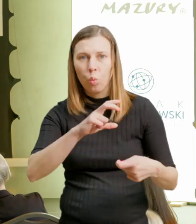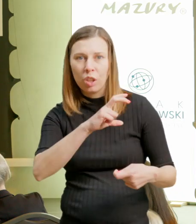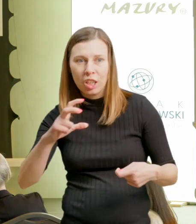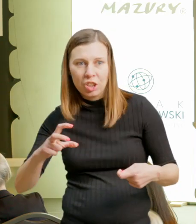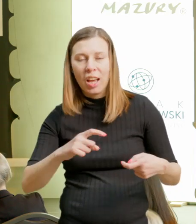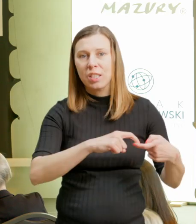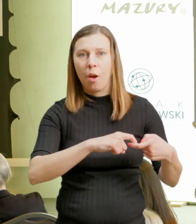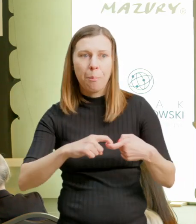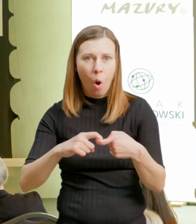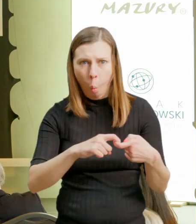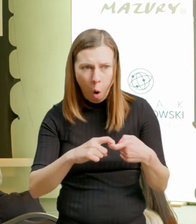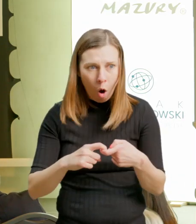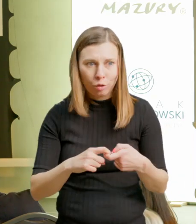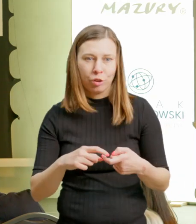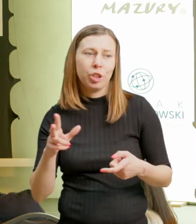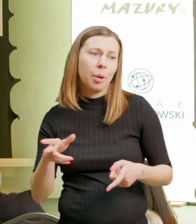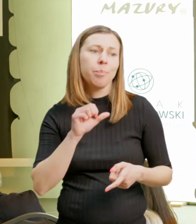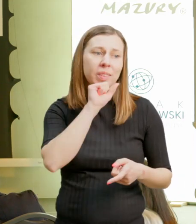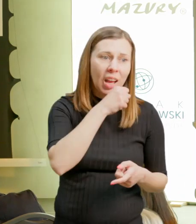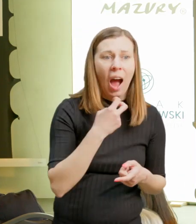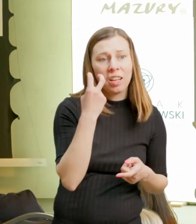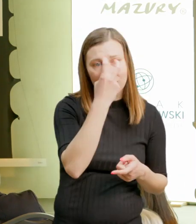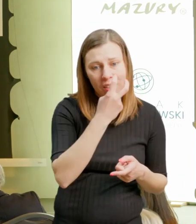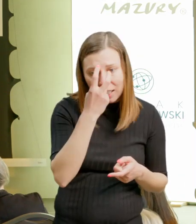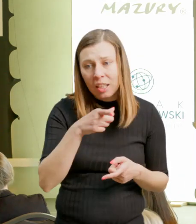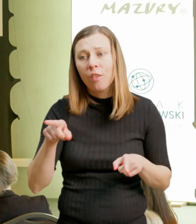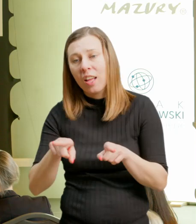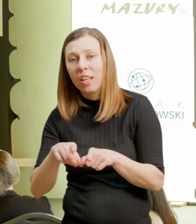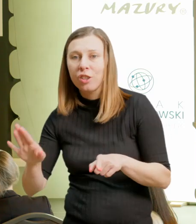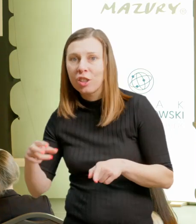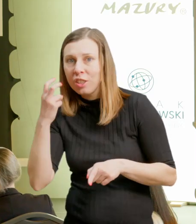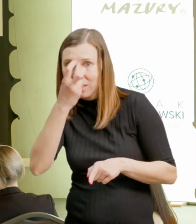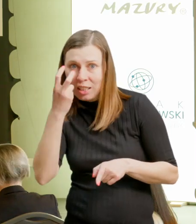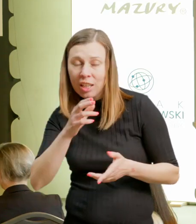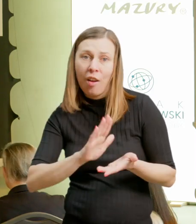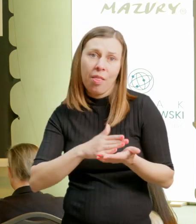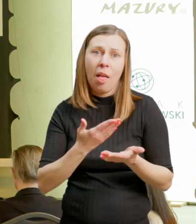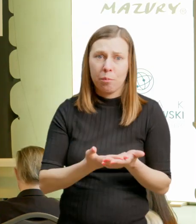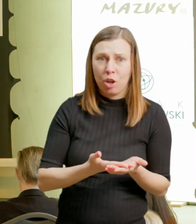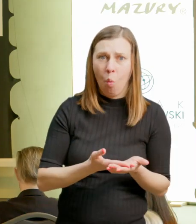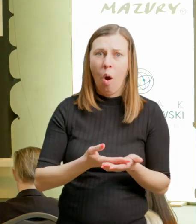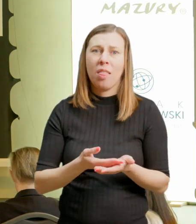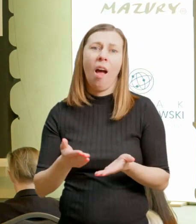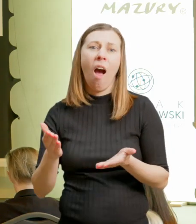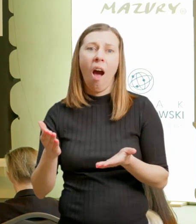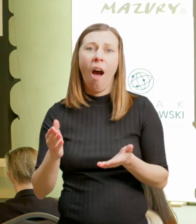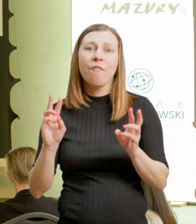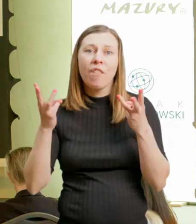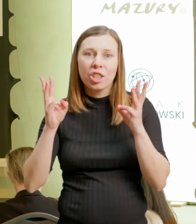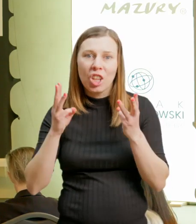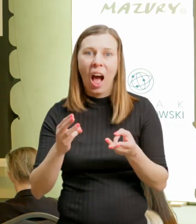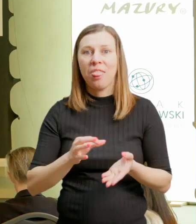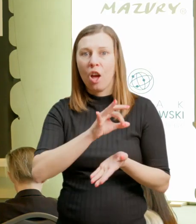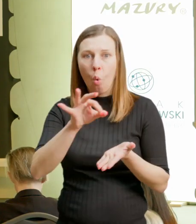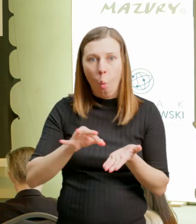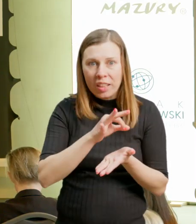warsztaty kulinarne, bądź też odwiedzimy na przykład w jakichś miejscach związanych z kulinariami. Uruchamia się wiele